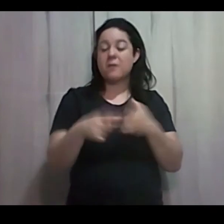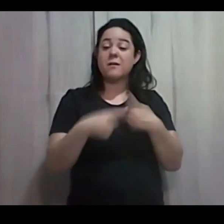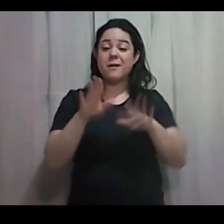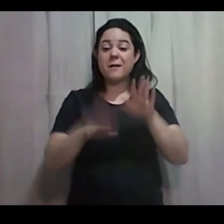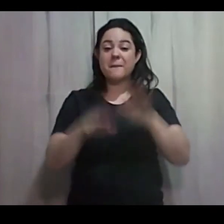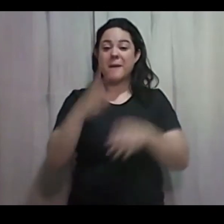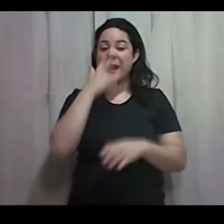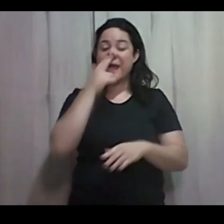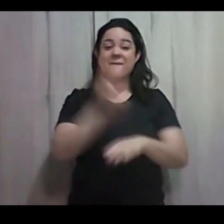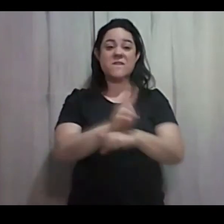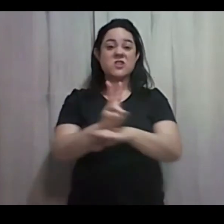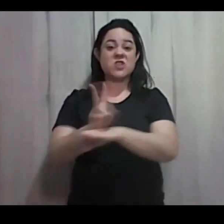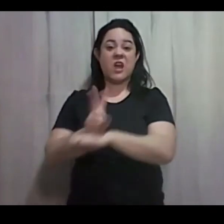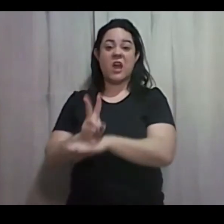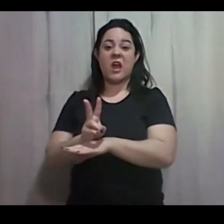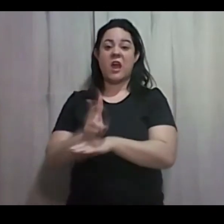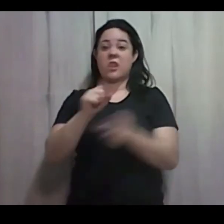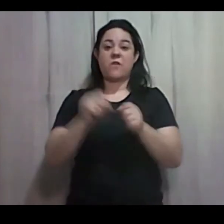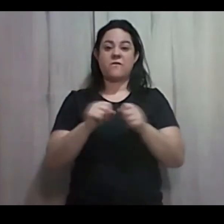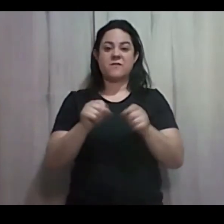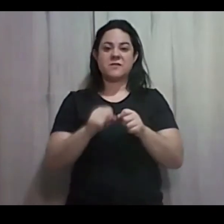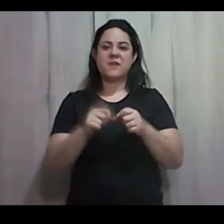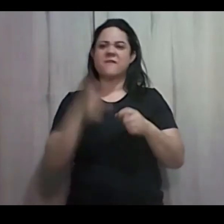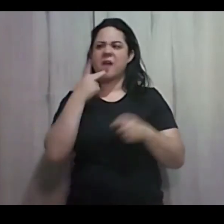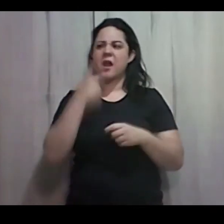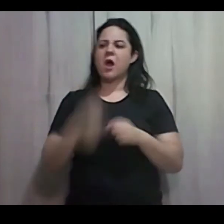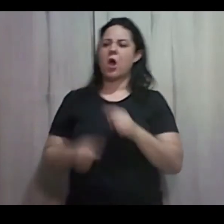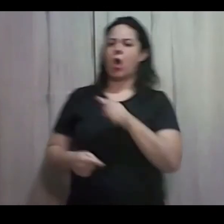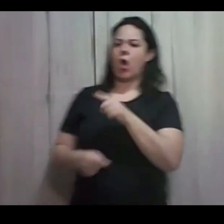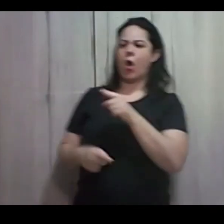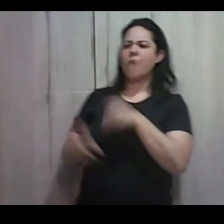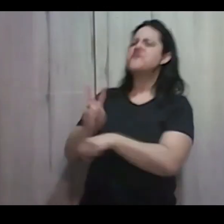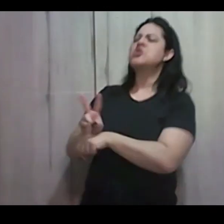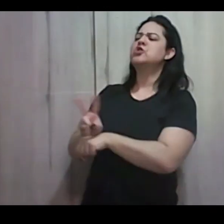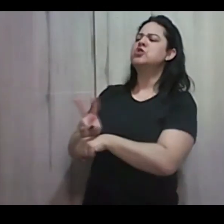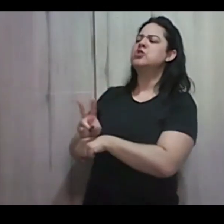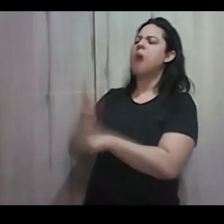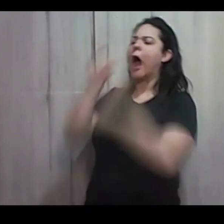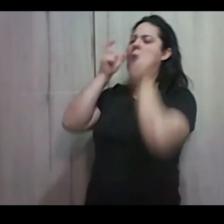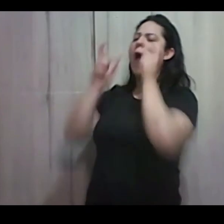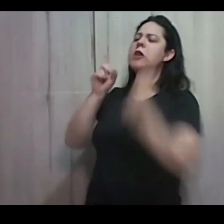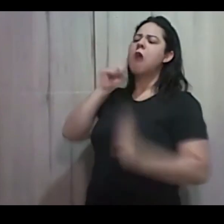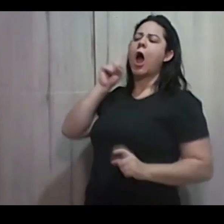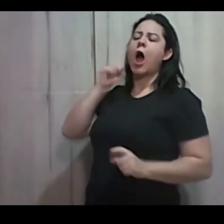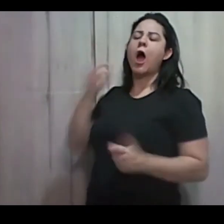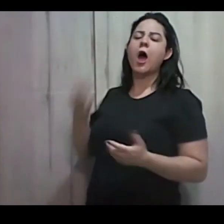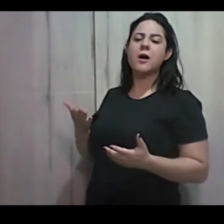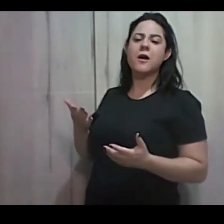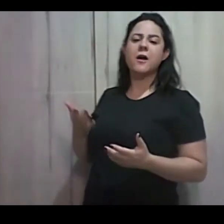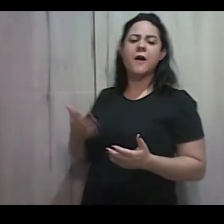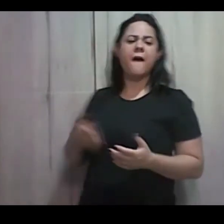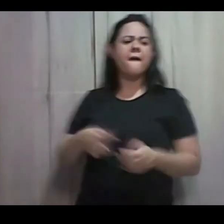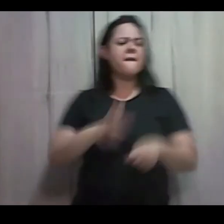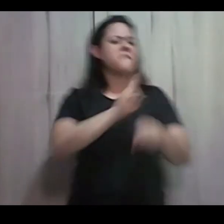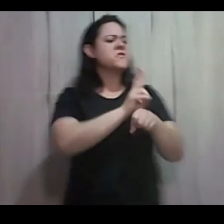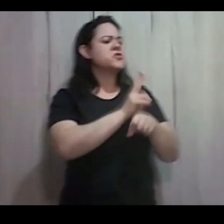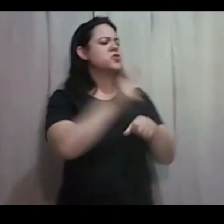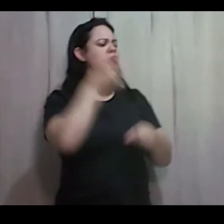não fazer Alguém chega para você E fala assim Vigia, Daniele Vigia, Lecler Isso é bem linguagem de crente